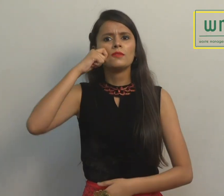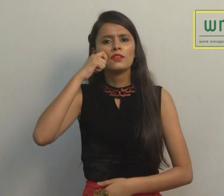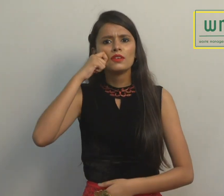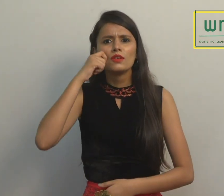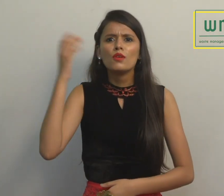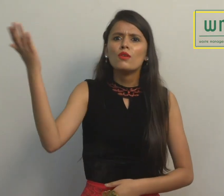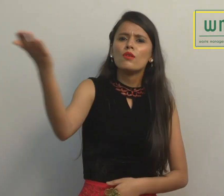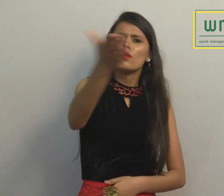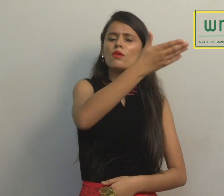प्लास्टिक